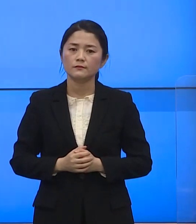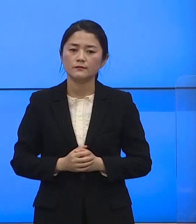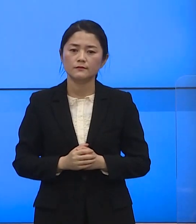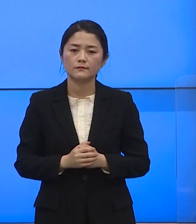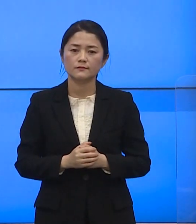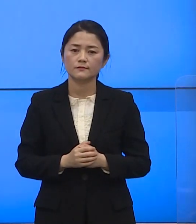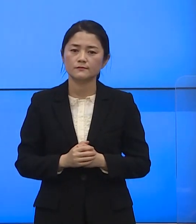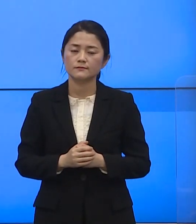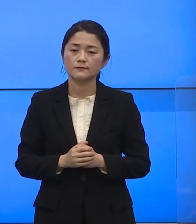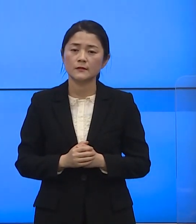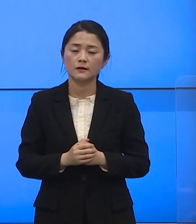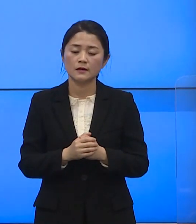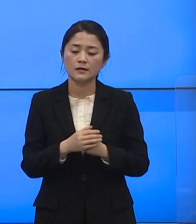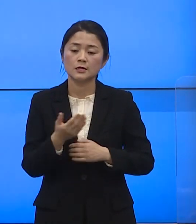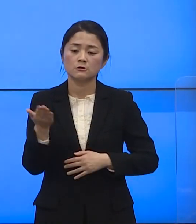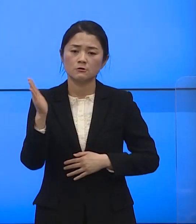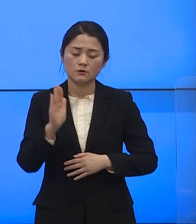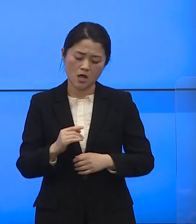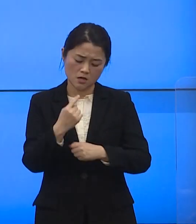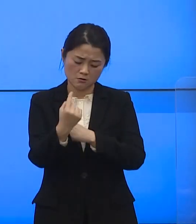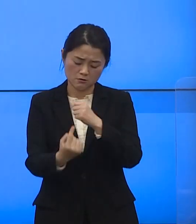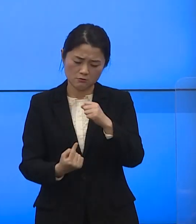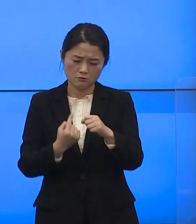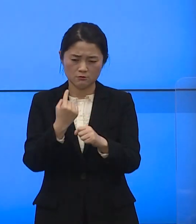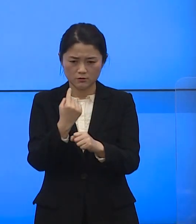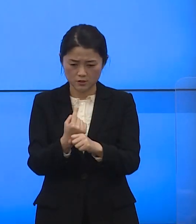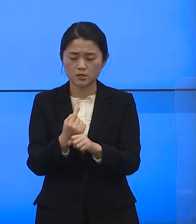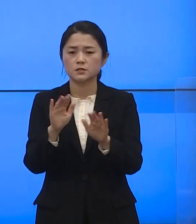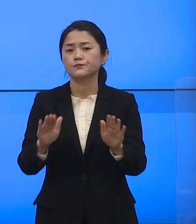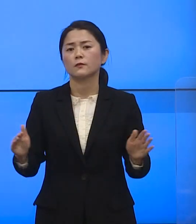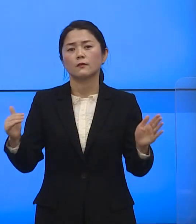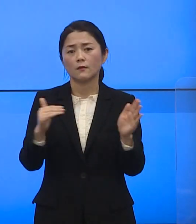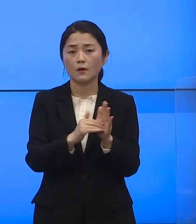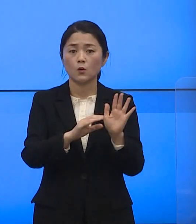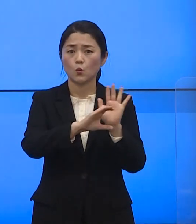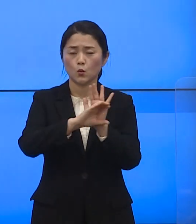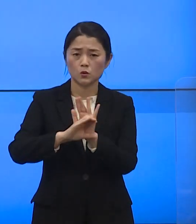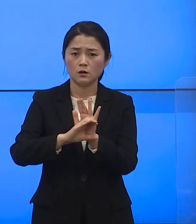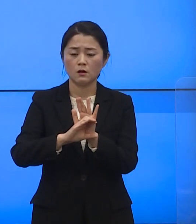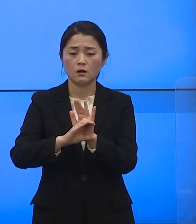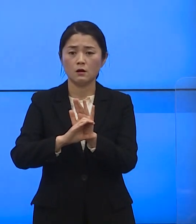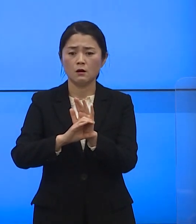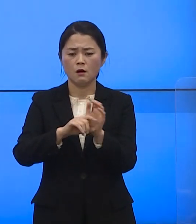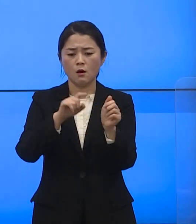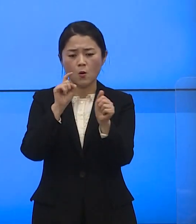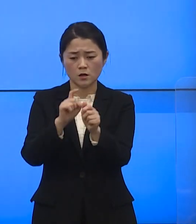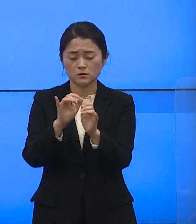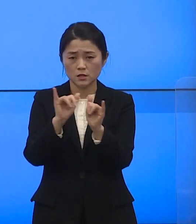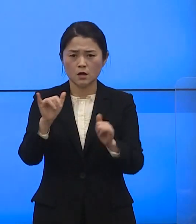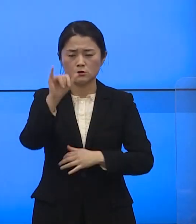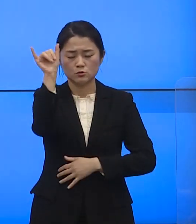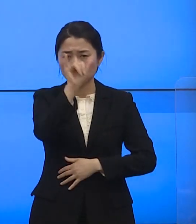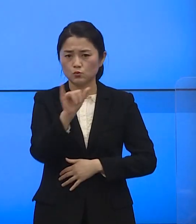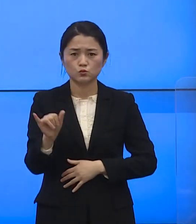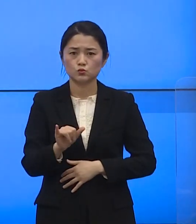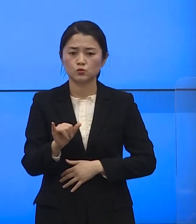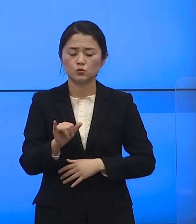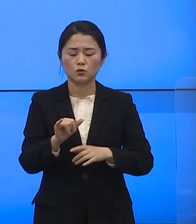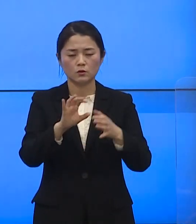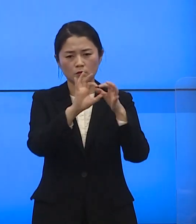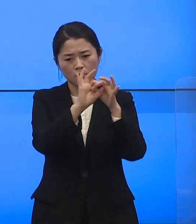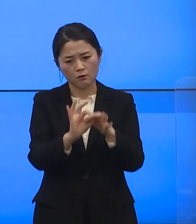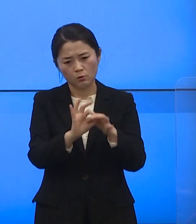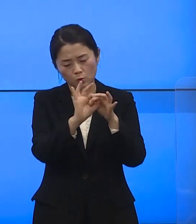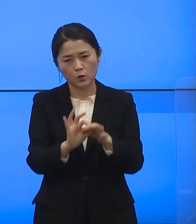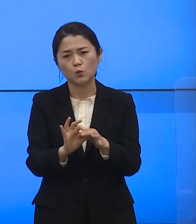그러나 1년이 지난 현재까지도 코로나19 확진자가 전국적으로 꾸준히